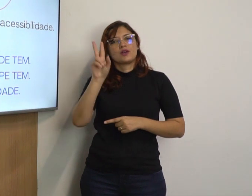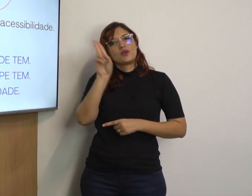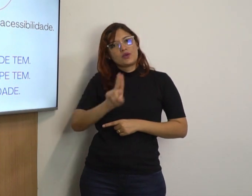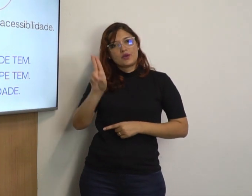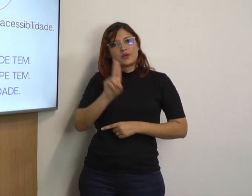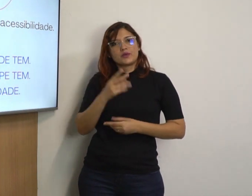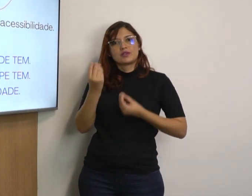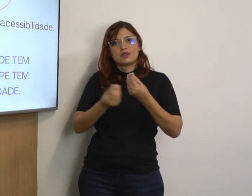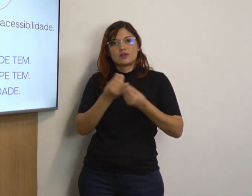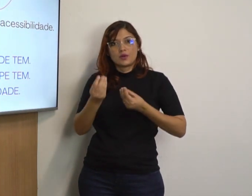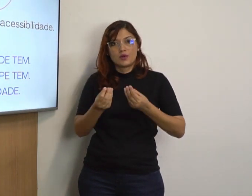topicalização.